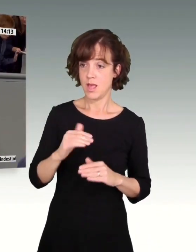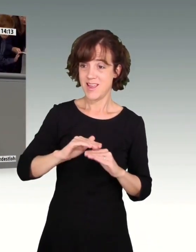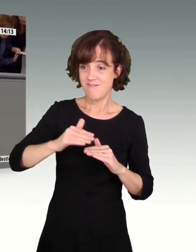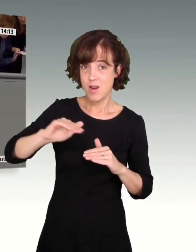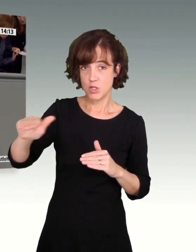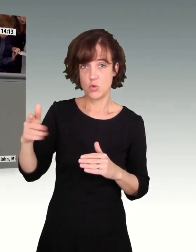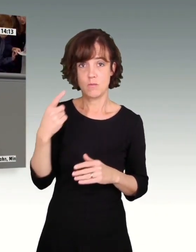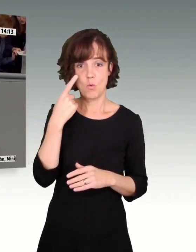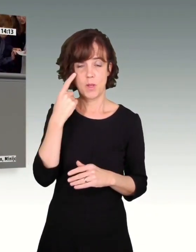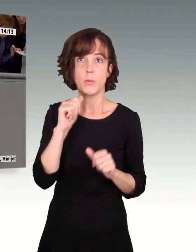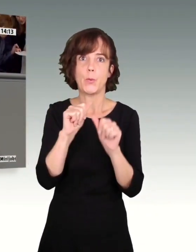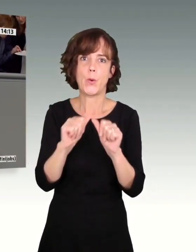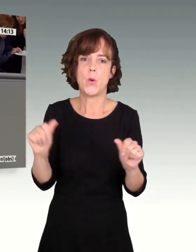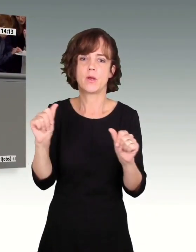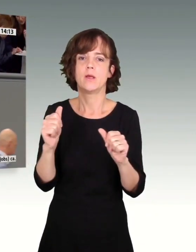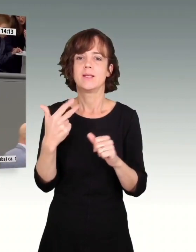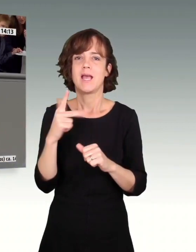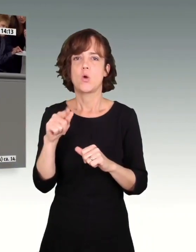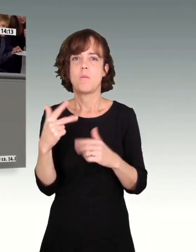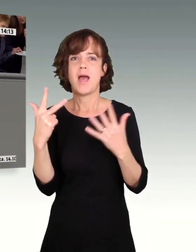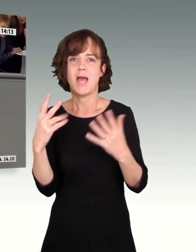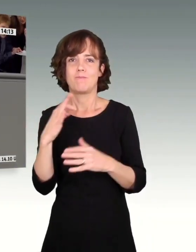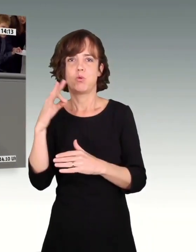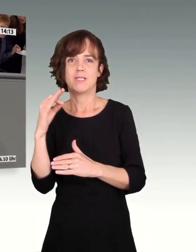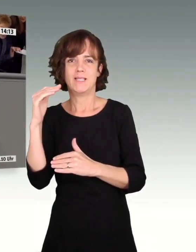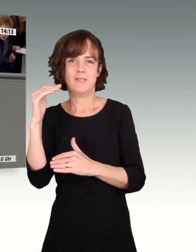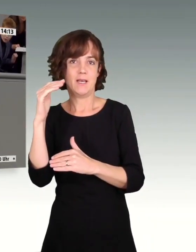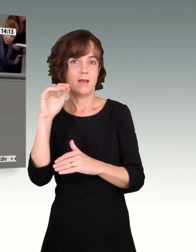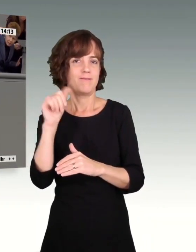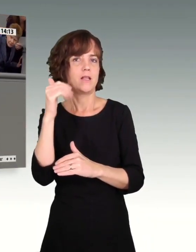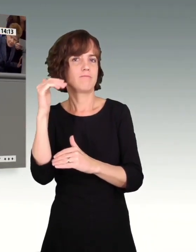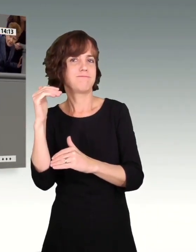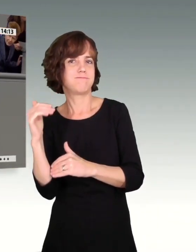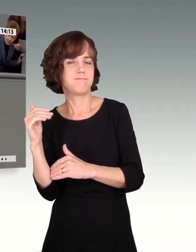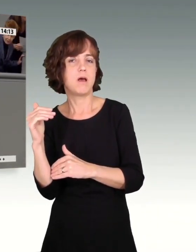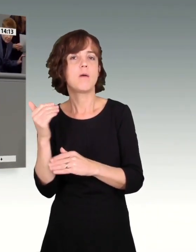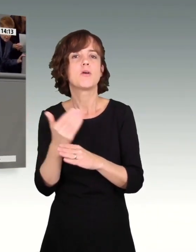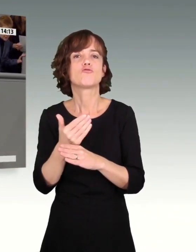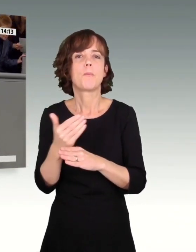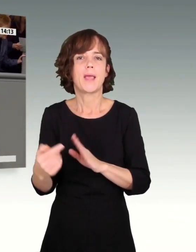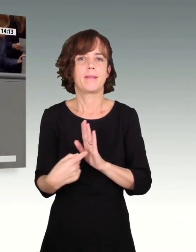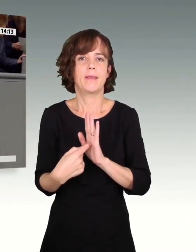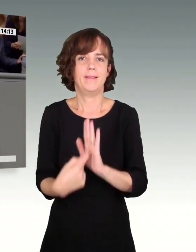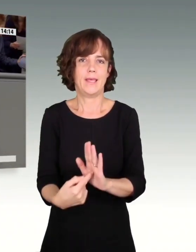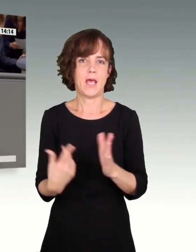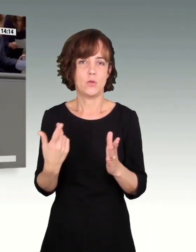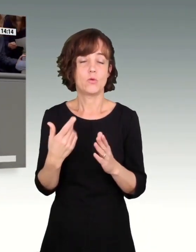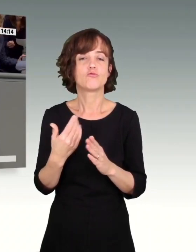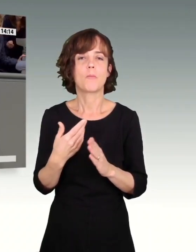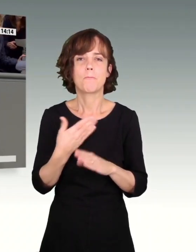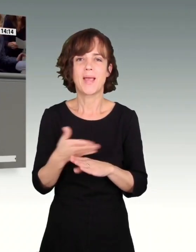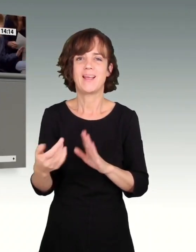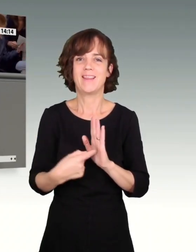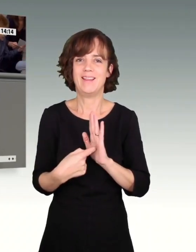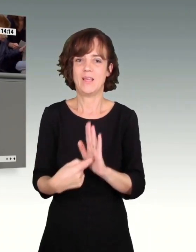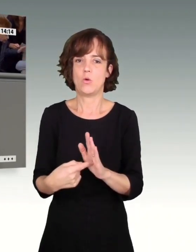zum Glück immerhin auf 3,8 Prozent jetzt im Oktober runtergegangen. Aber es ist ein Spätindikator, und zwar ein Spätindikator